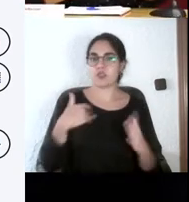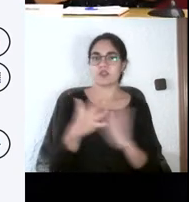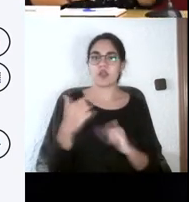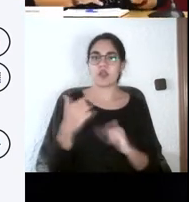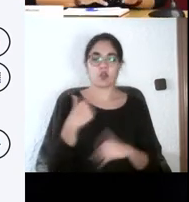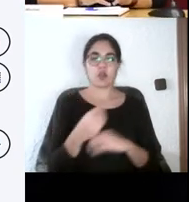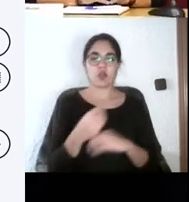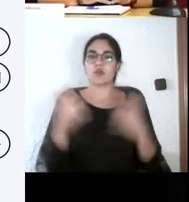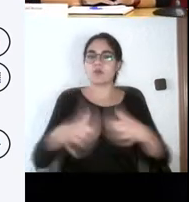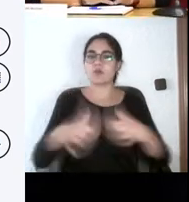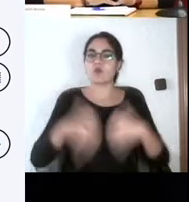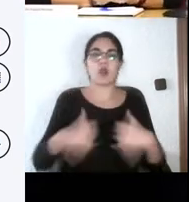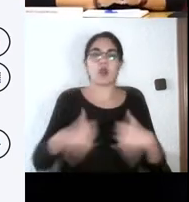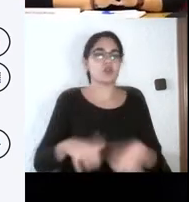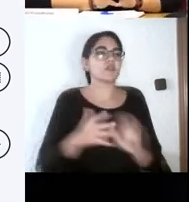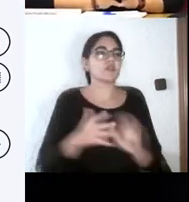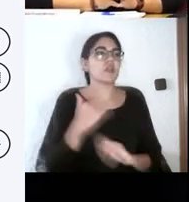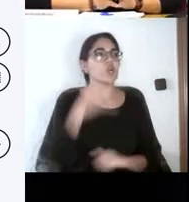la...